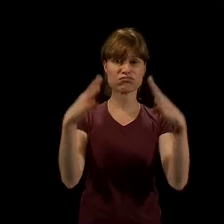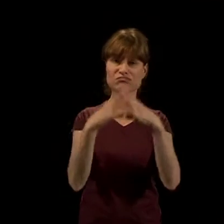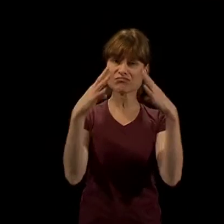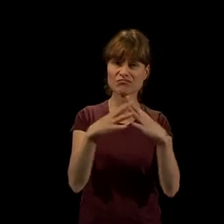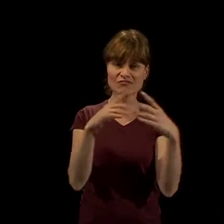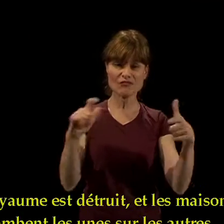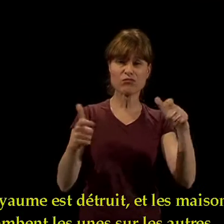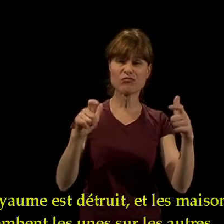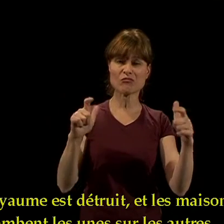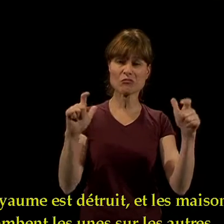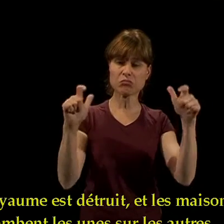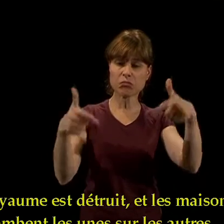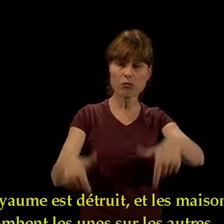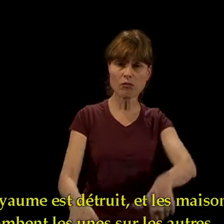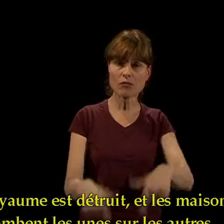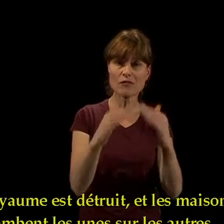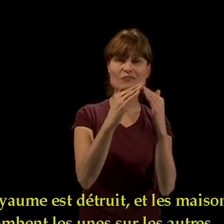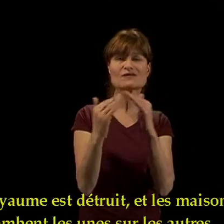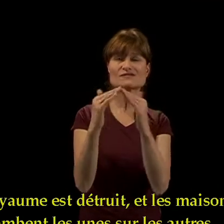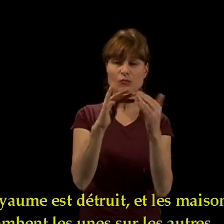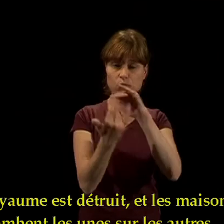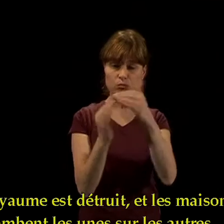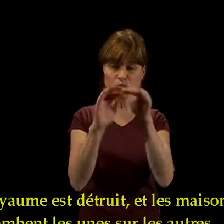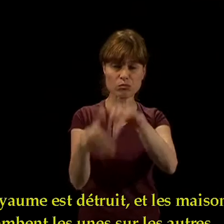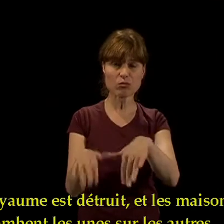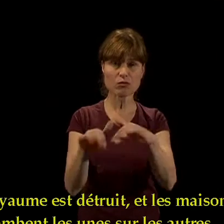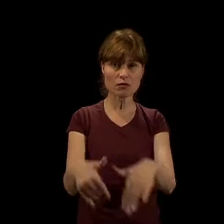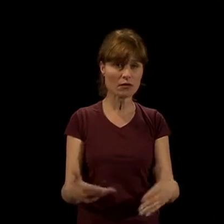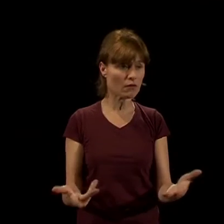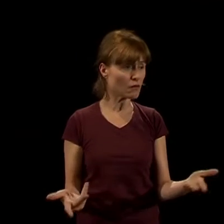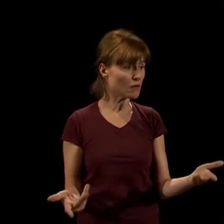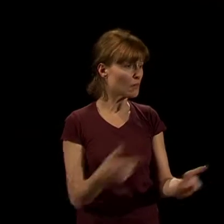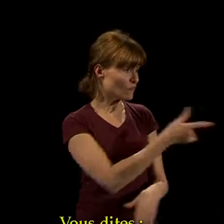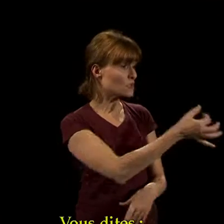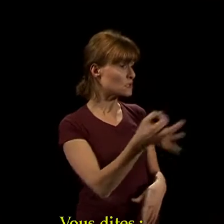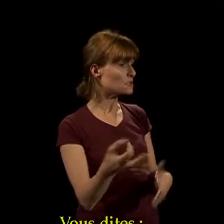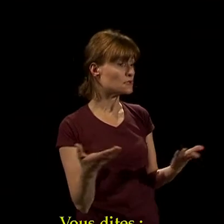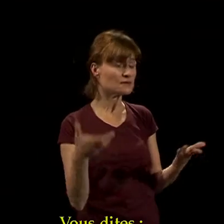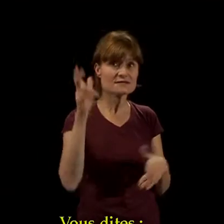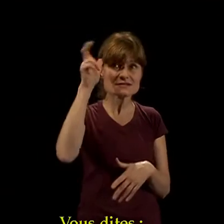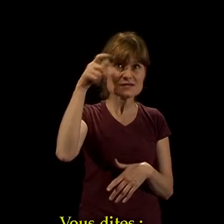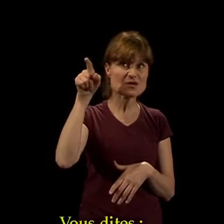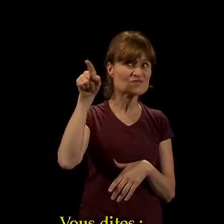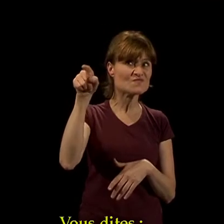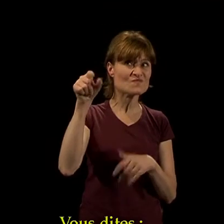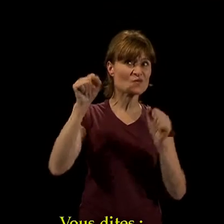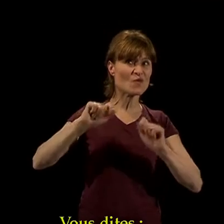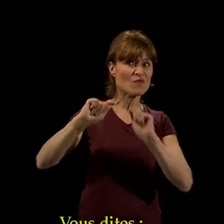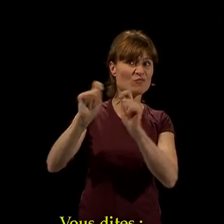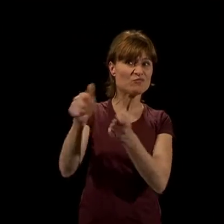guerre entre eux, le royaume est détruit et les maisons tombent les unes sur les autres. Vous dites, c'est Satan